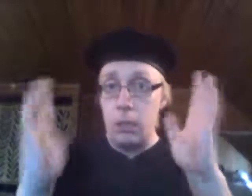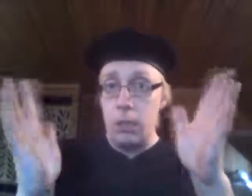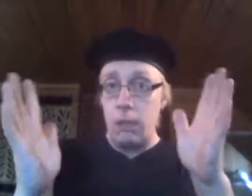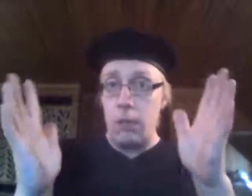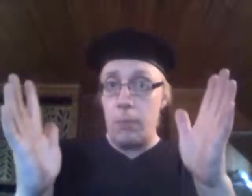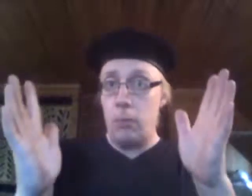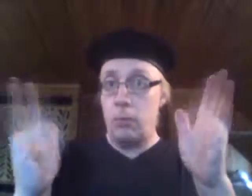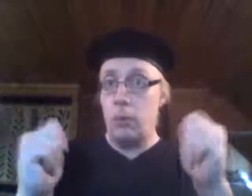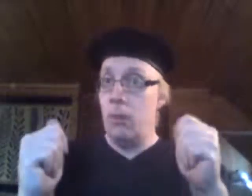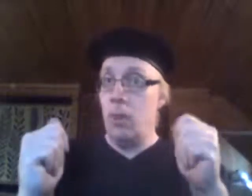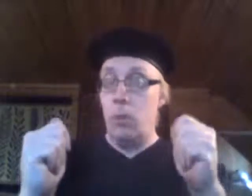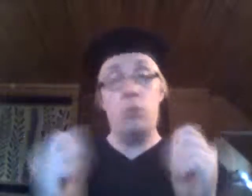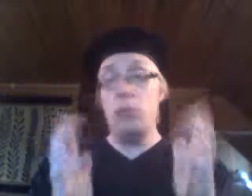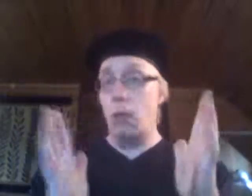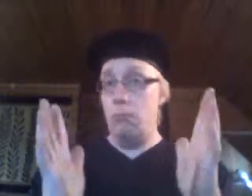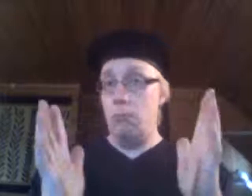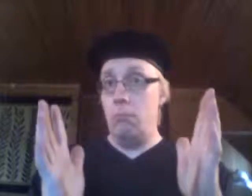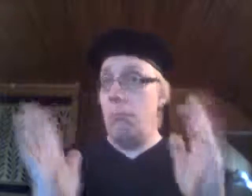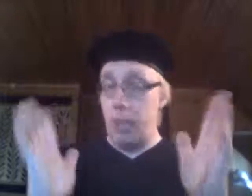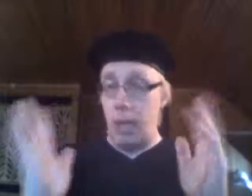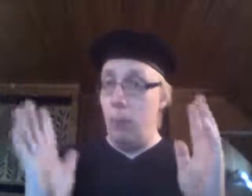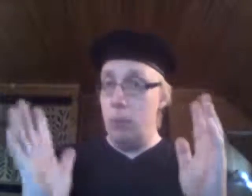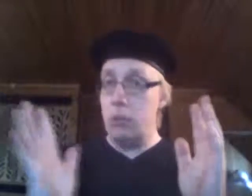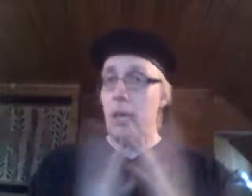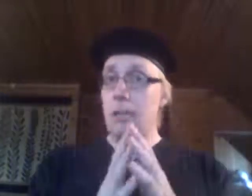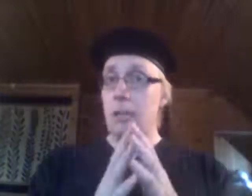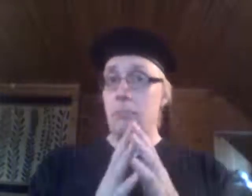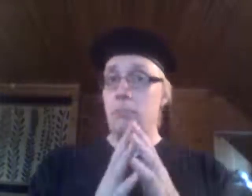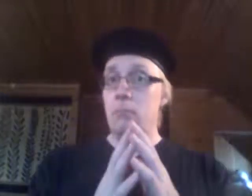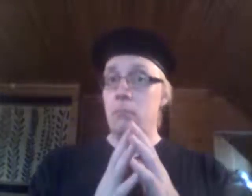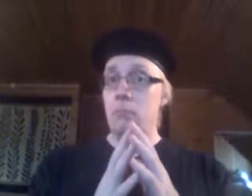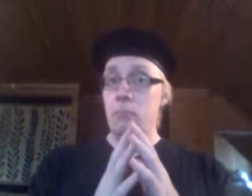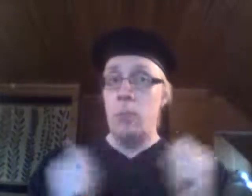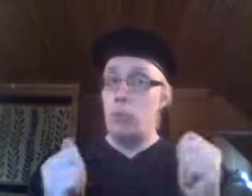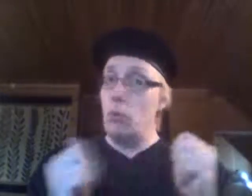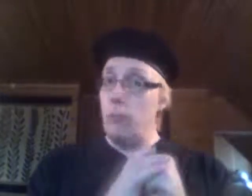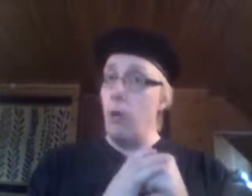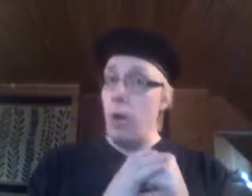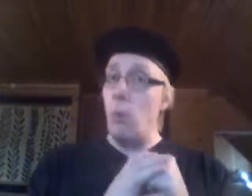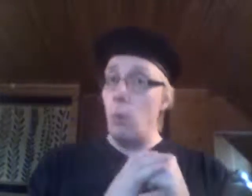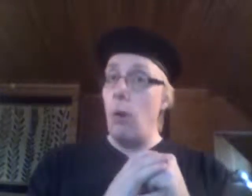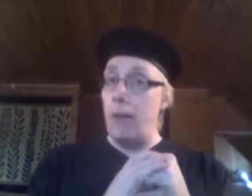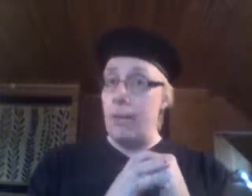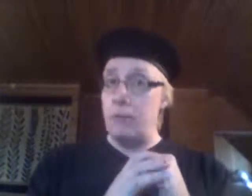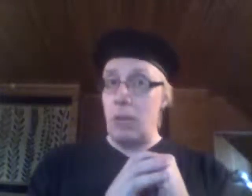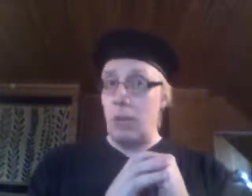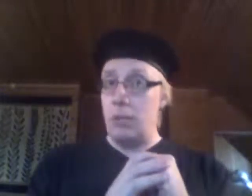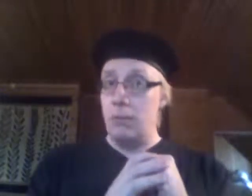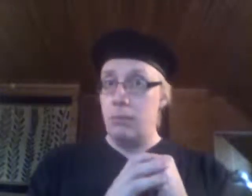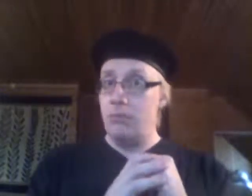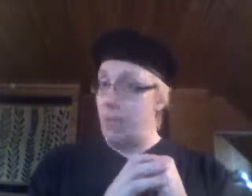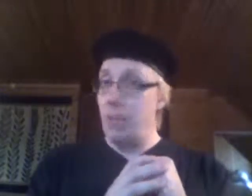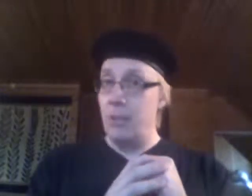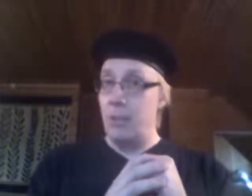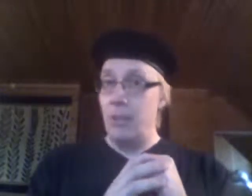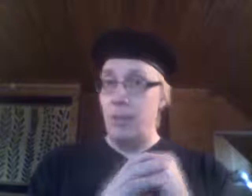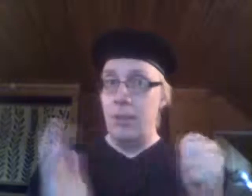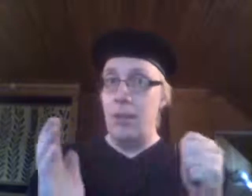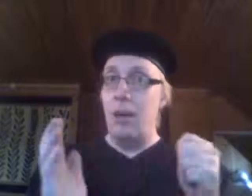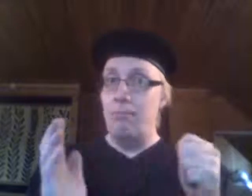sanan vapautta. Mutta pitää muistaa, että Trump voi haukkua vähän takas. Ja